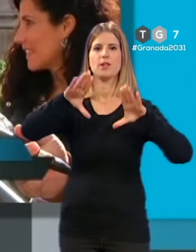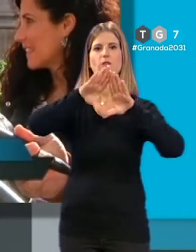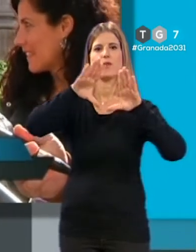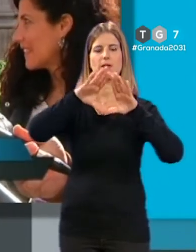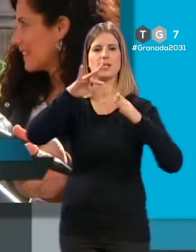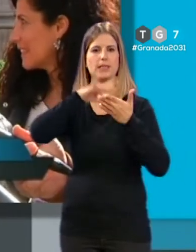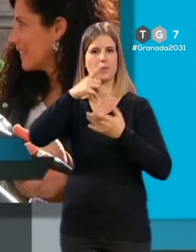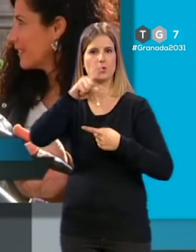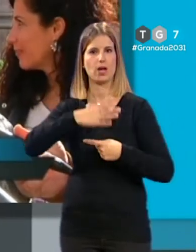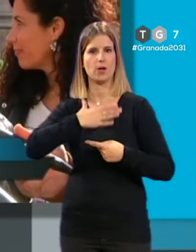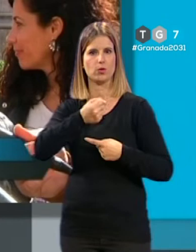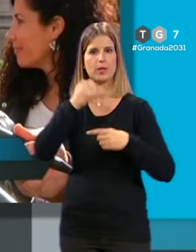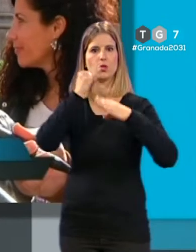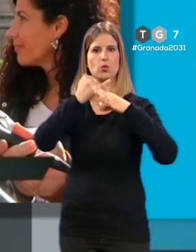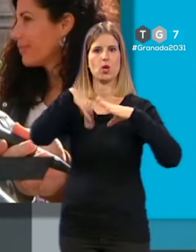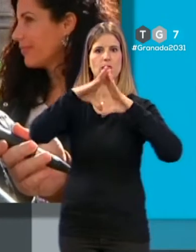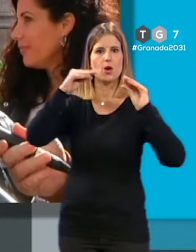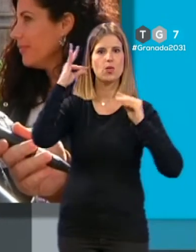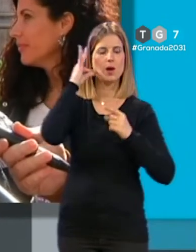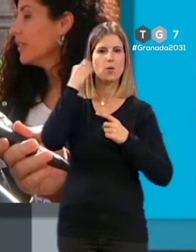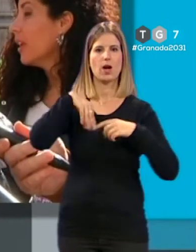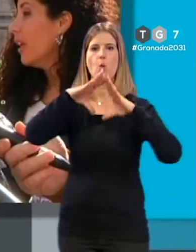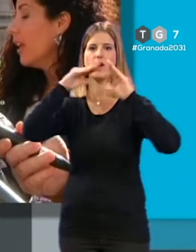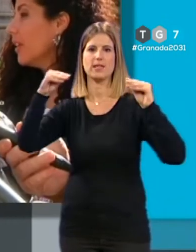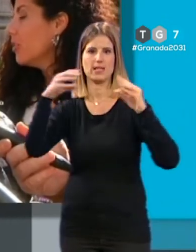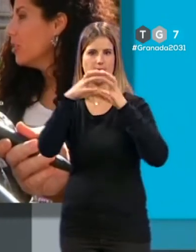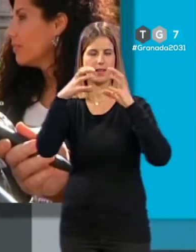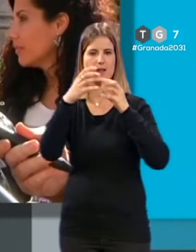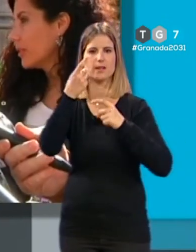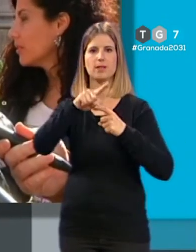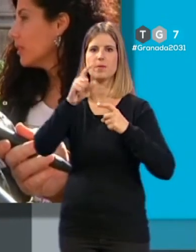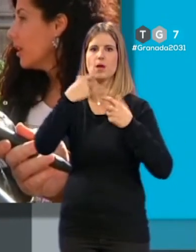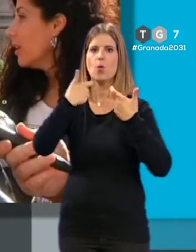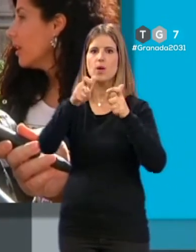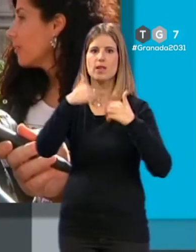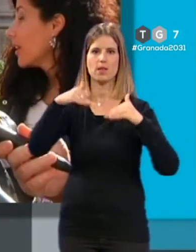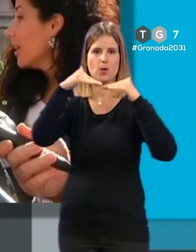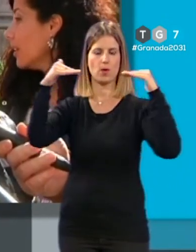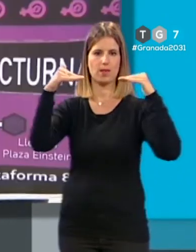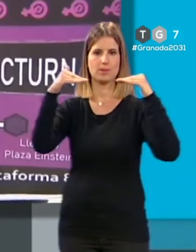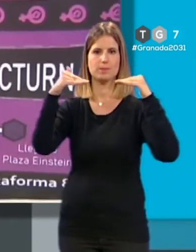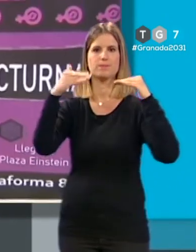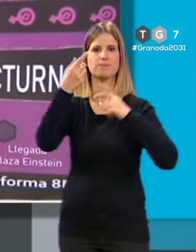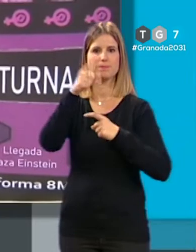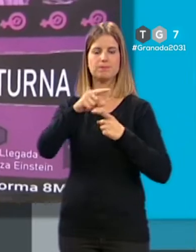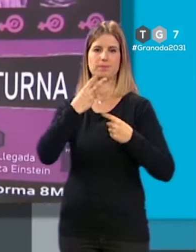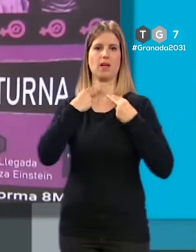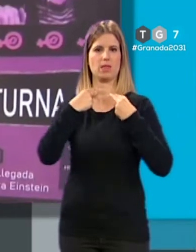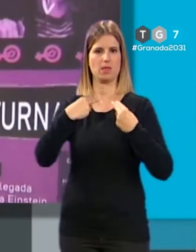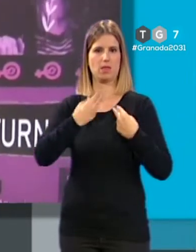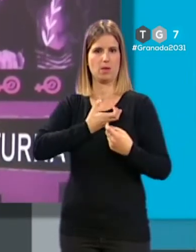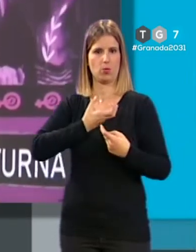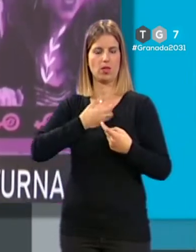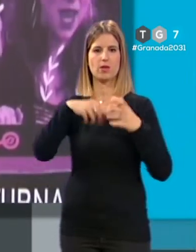el ayuntamiento, el IAM, la Universidad de Granada, la Unidad de Igualdad y la Diputación.